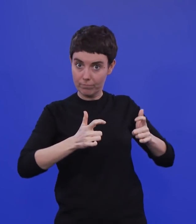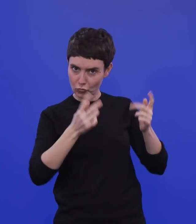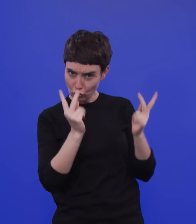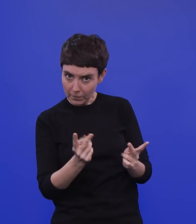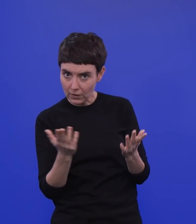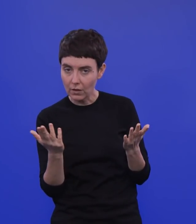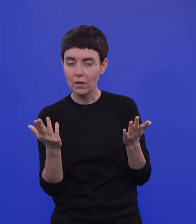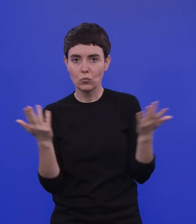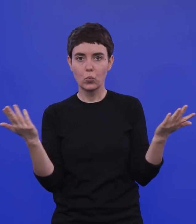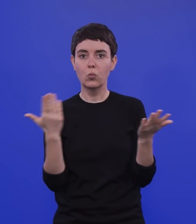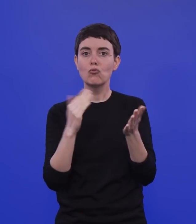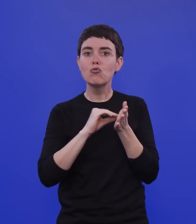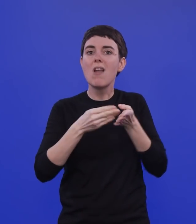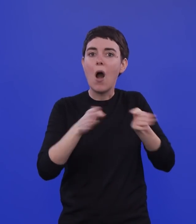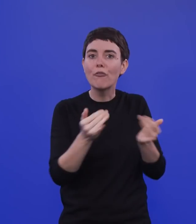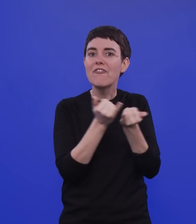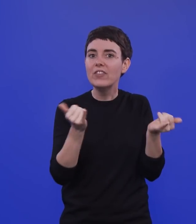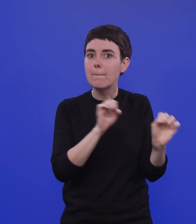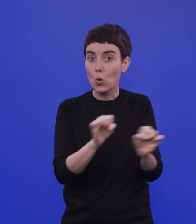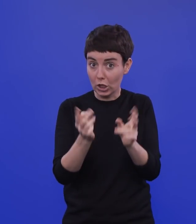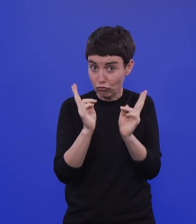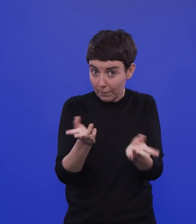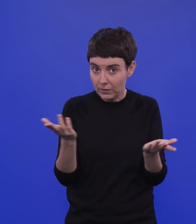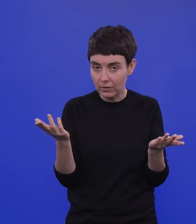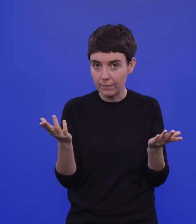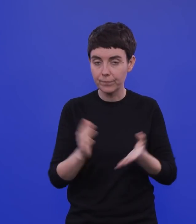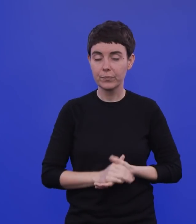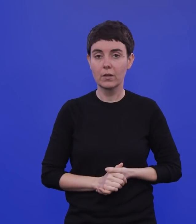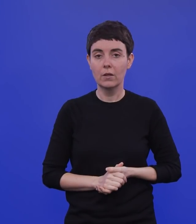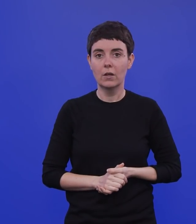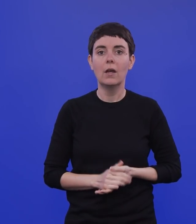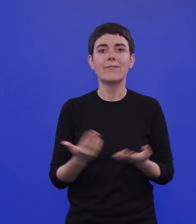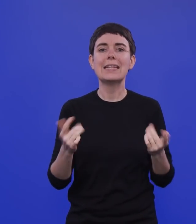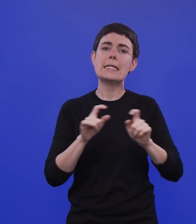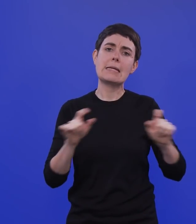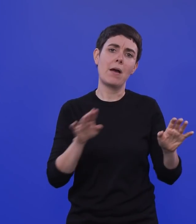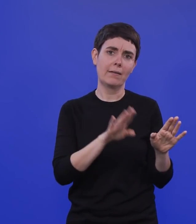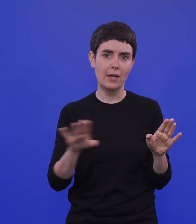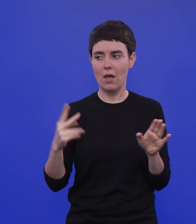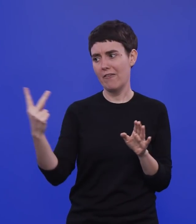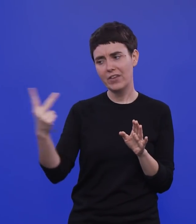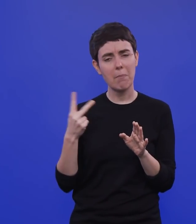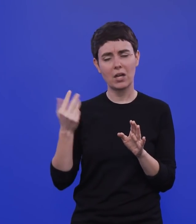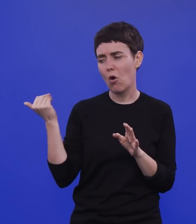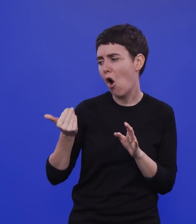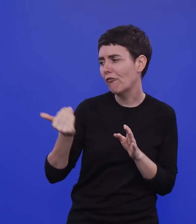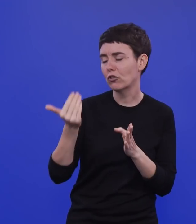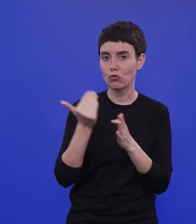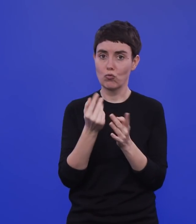Öffnungsszenarien ausstatten müsste. Wir haben das Thema Kinder oft besprochen im Podcast hier. Es ist eigentlich